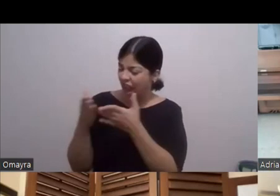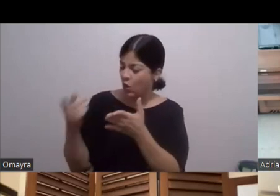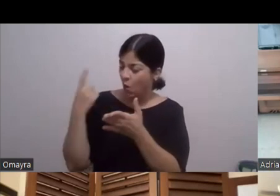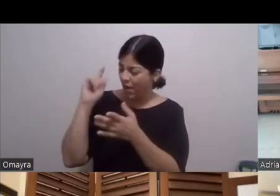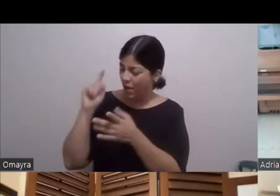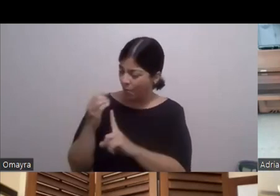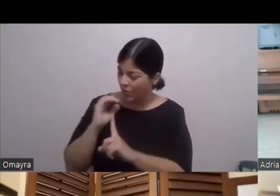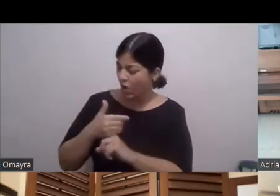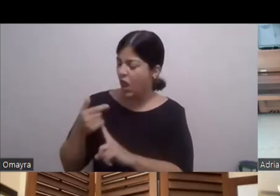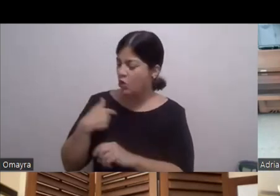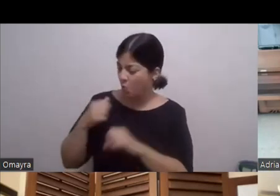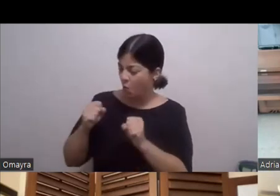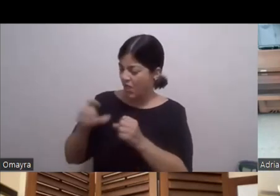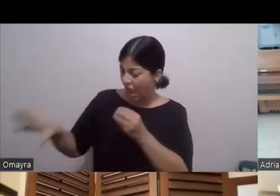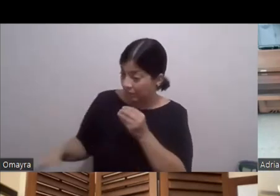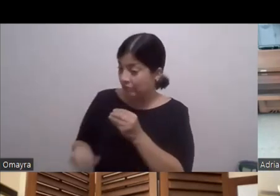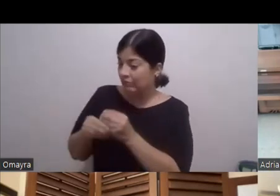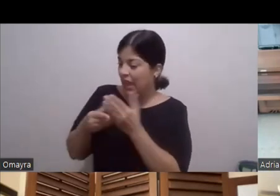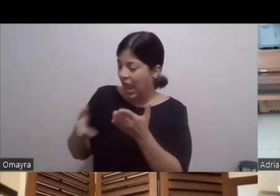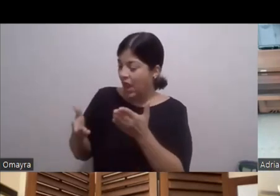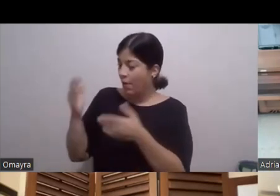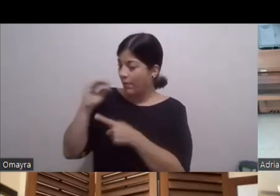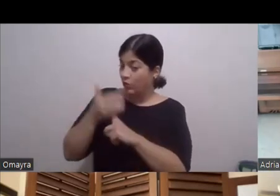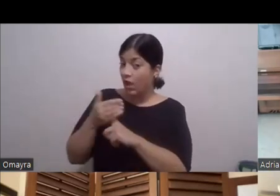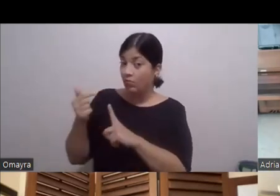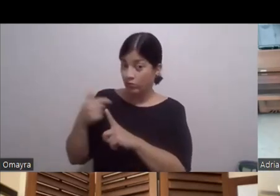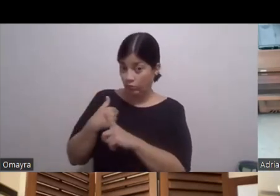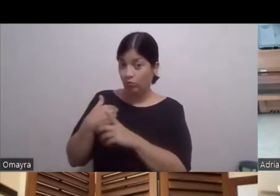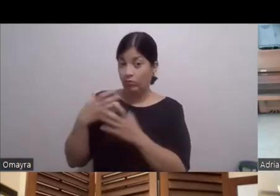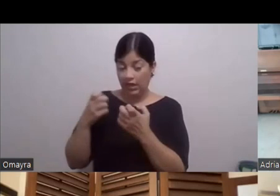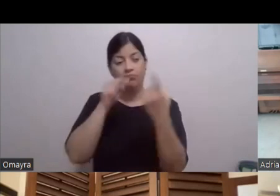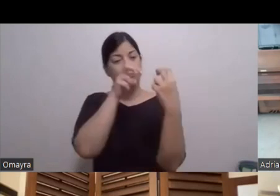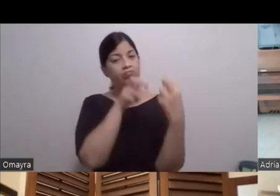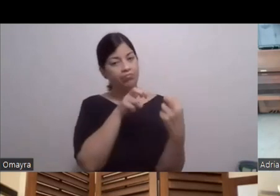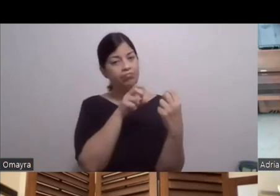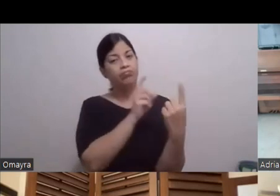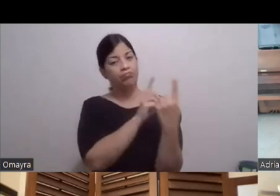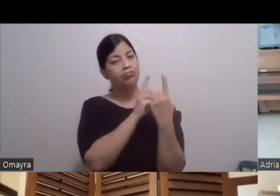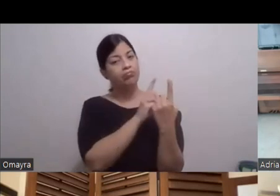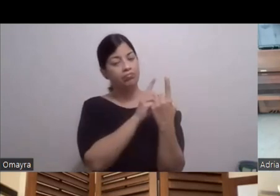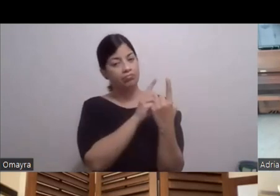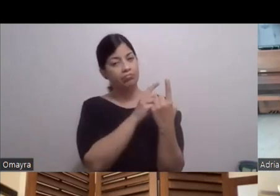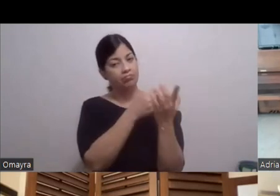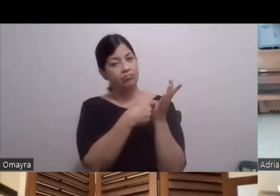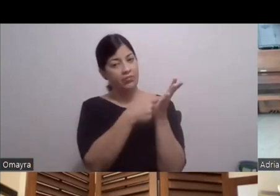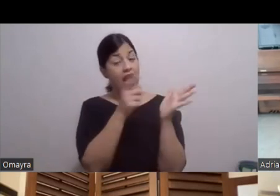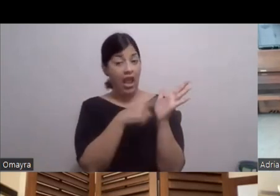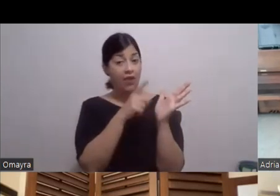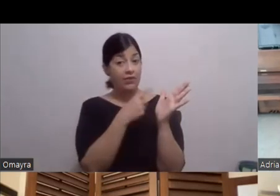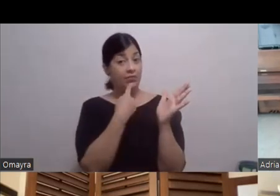gritar Algo bonito al personaje Pues claro Me sentaba con él Con el director Y lo platicábamos Y en muchas ocasiones Sí, está chévere Una